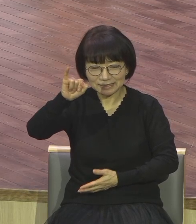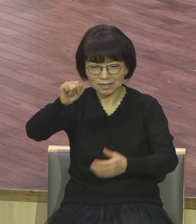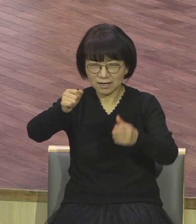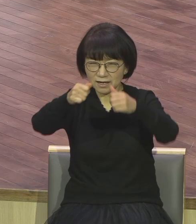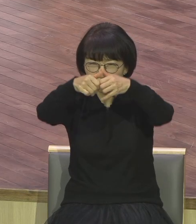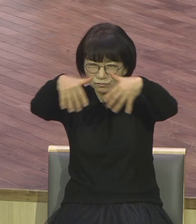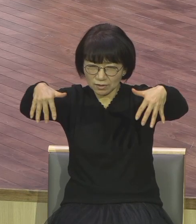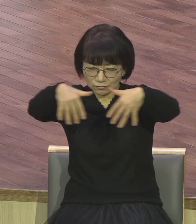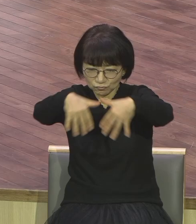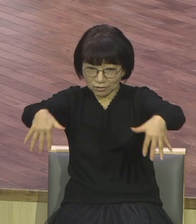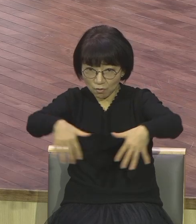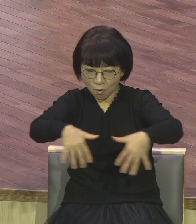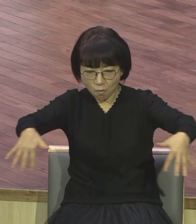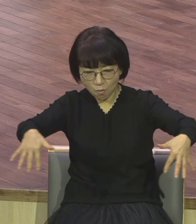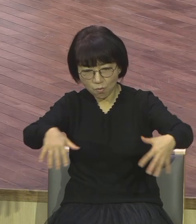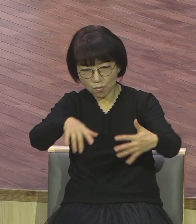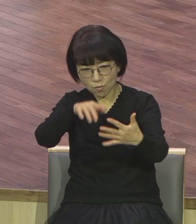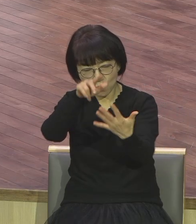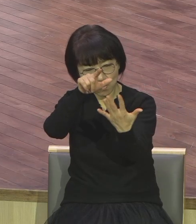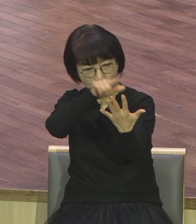모습이 기대가 돼요